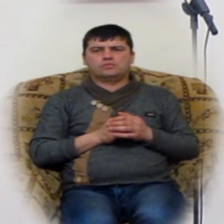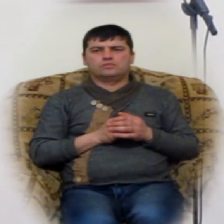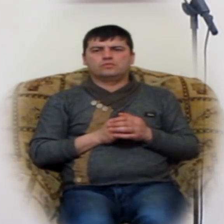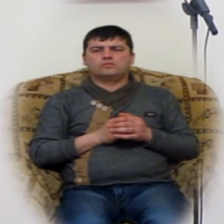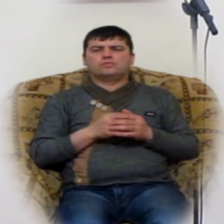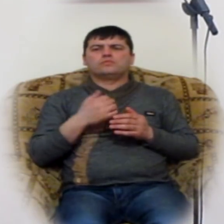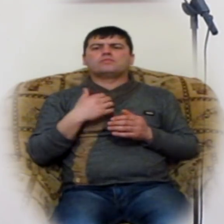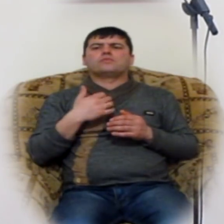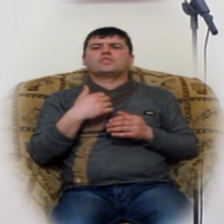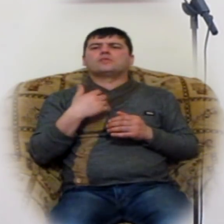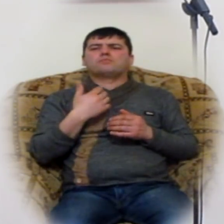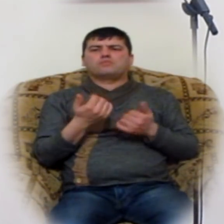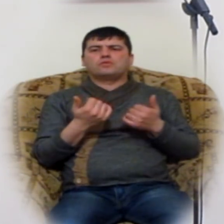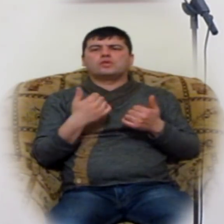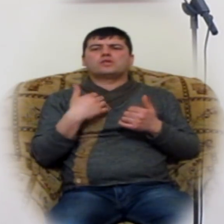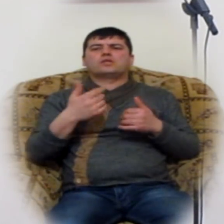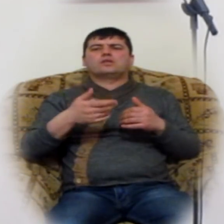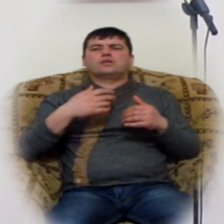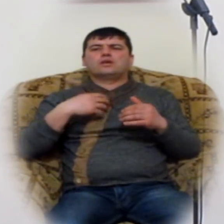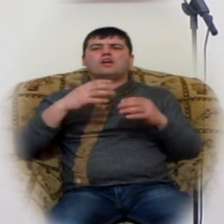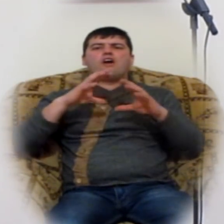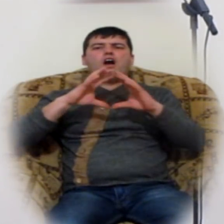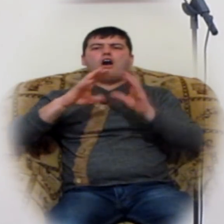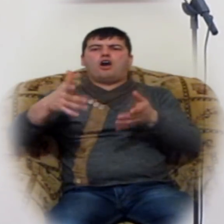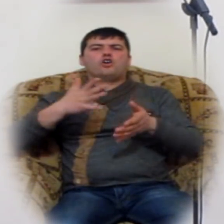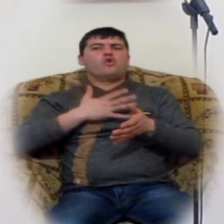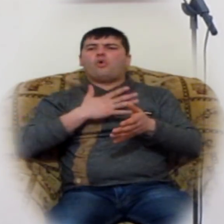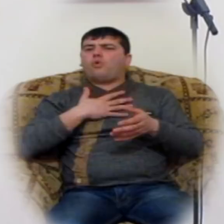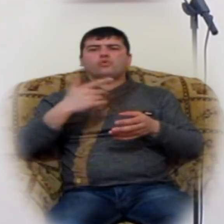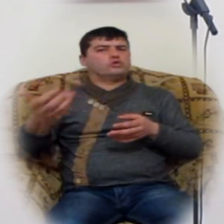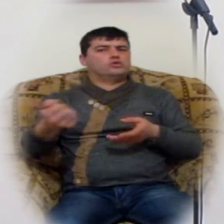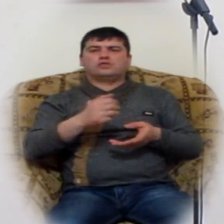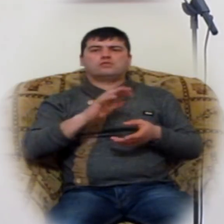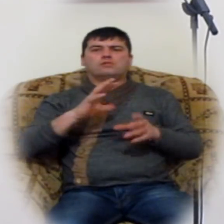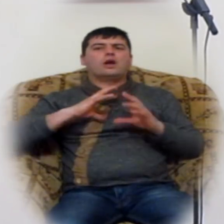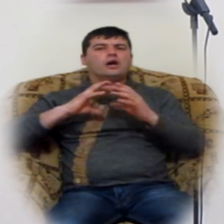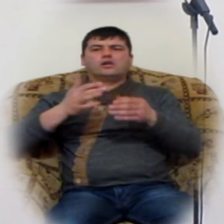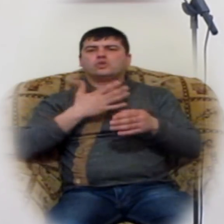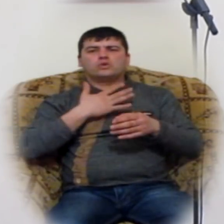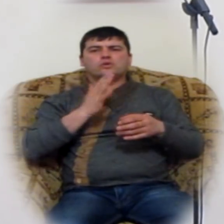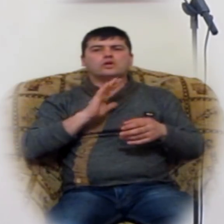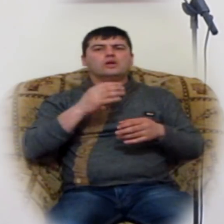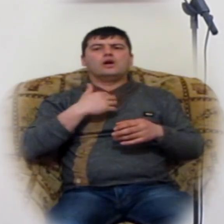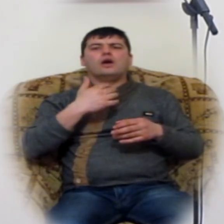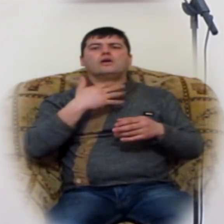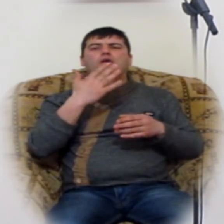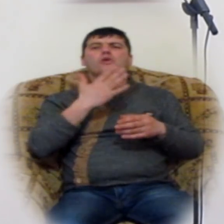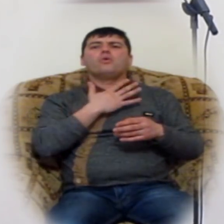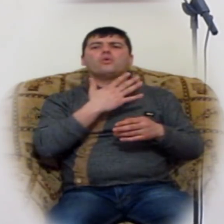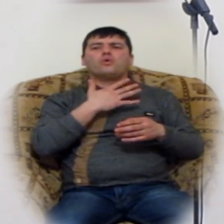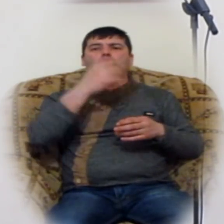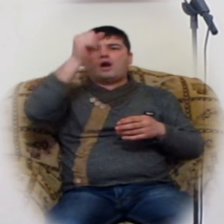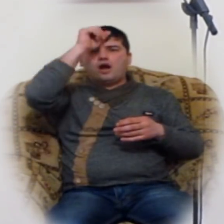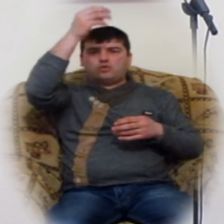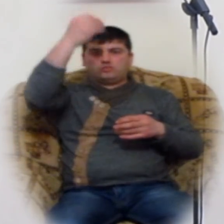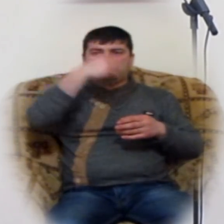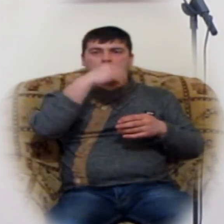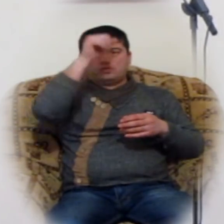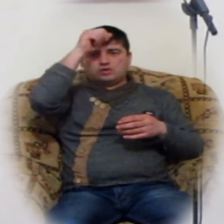Եվ մենք ոչտ է այս աշխարի հոգին առանք, այլ այն հոգին, որ աստուց է։